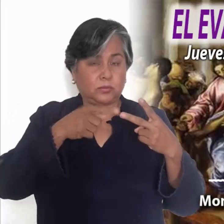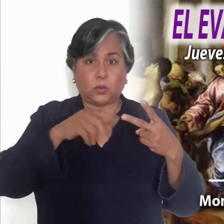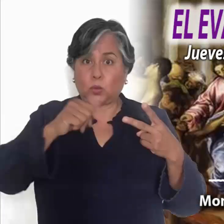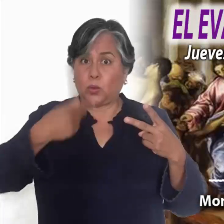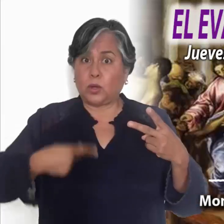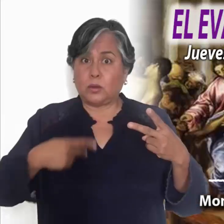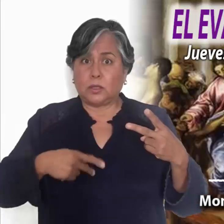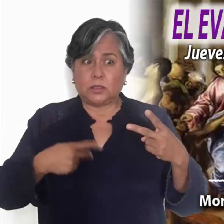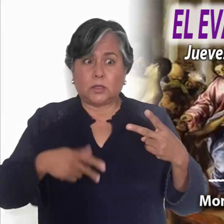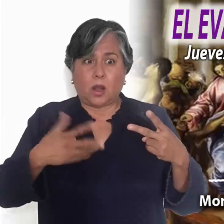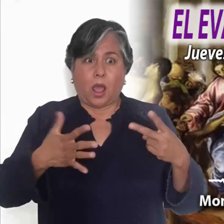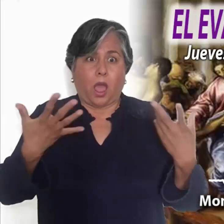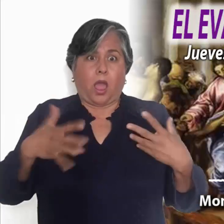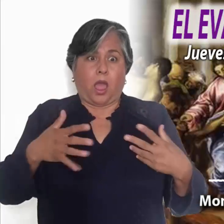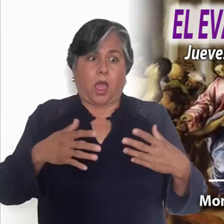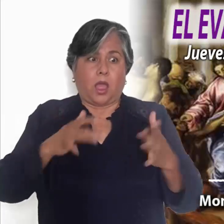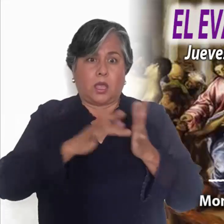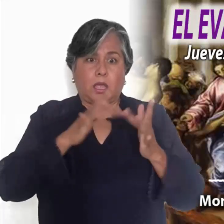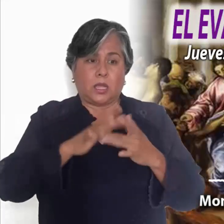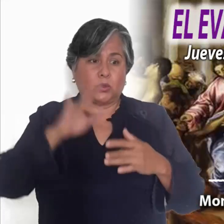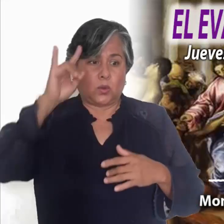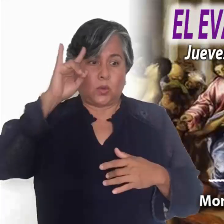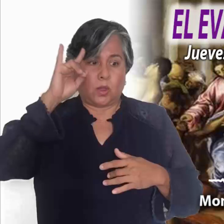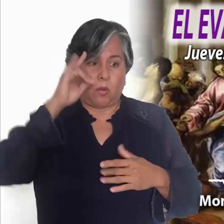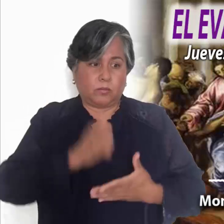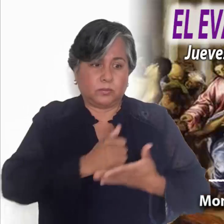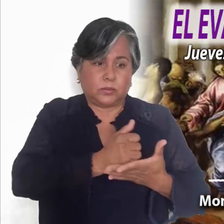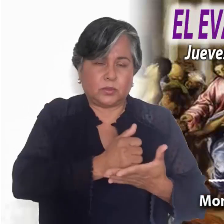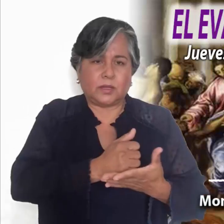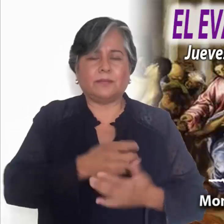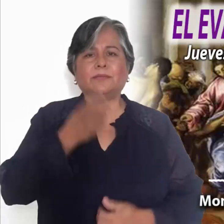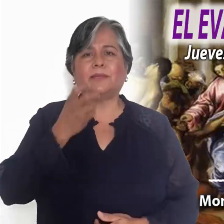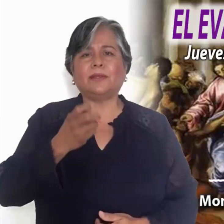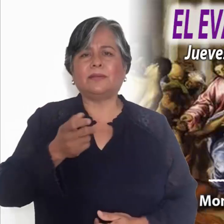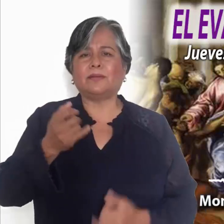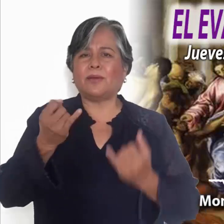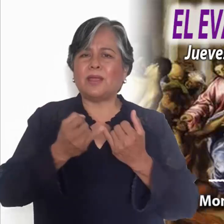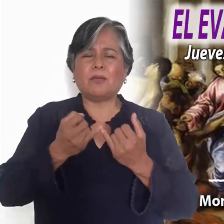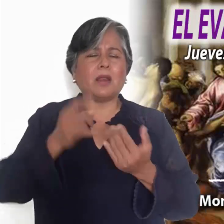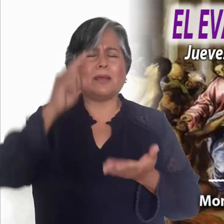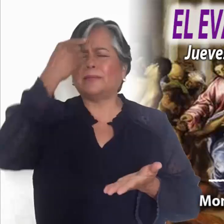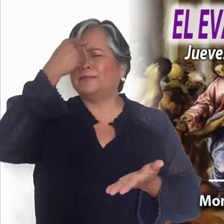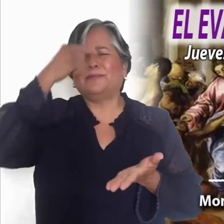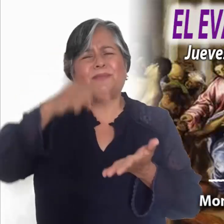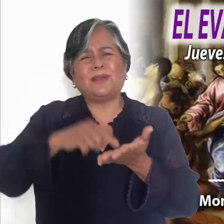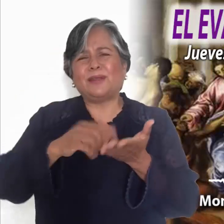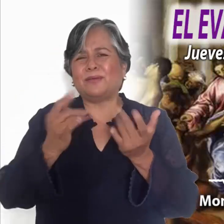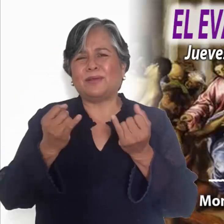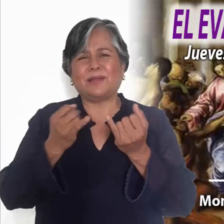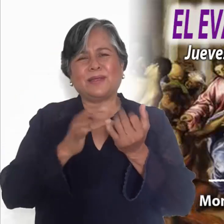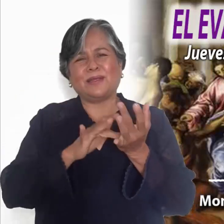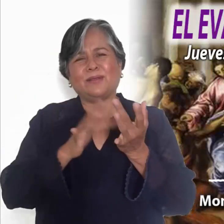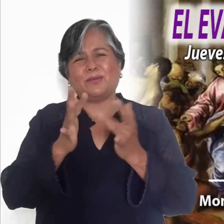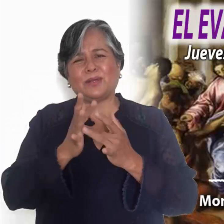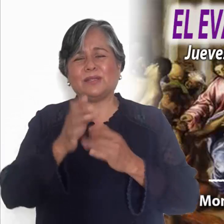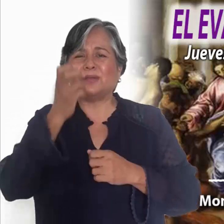de hacer prodigios por arte del demonio. Pretexto para no acercarse a Jesús. Temor a